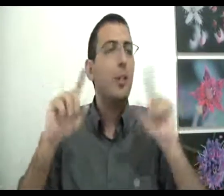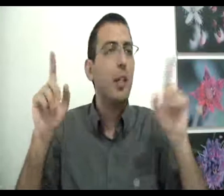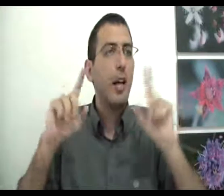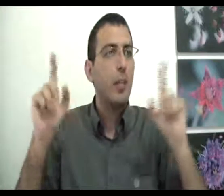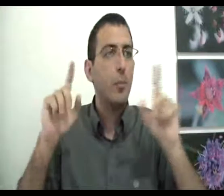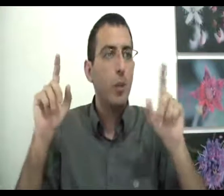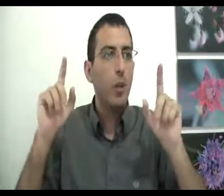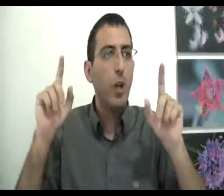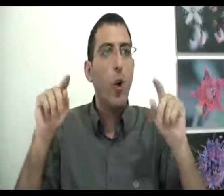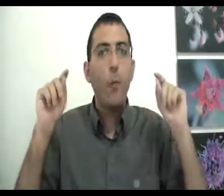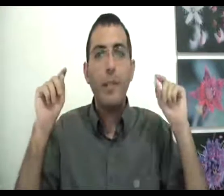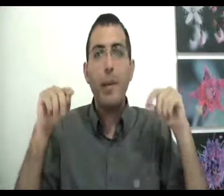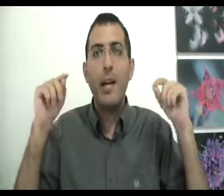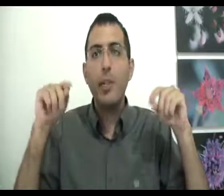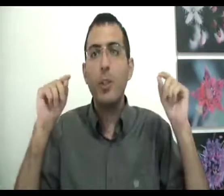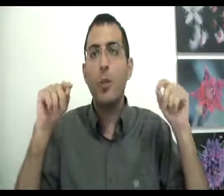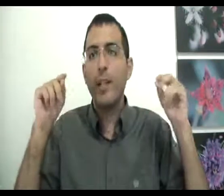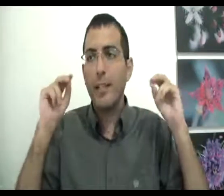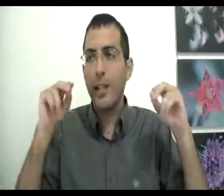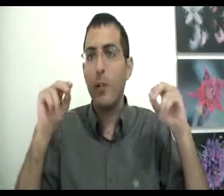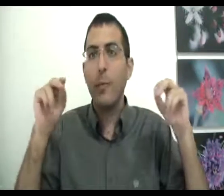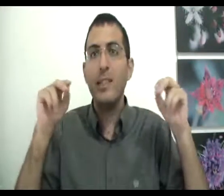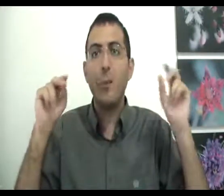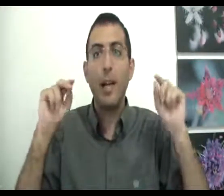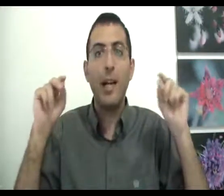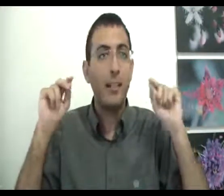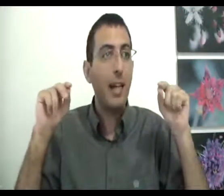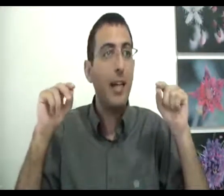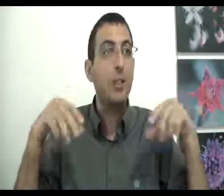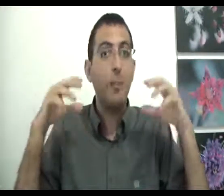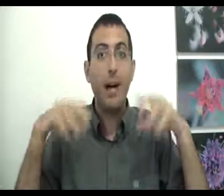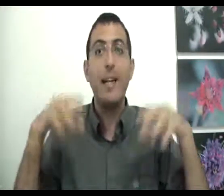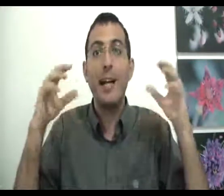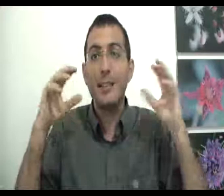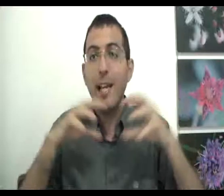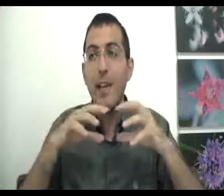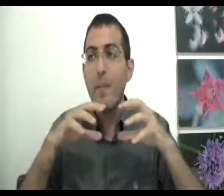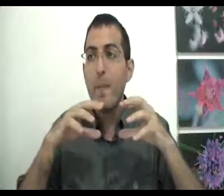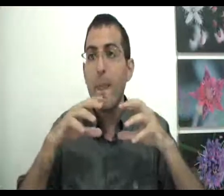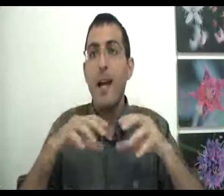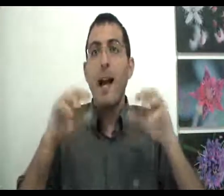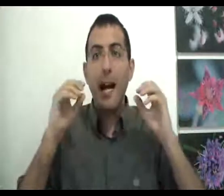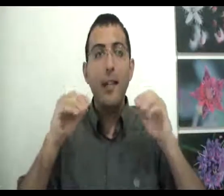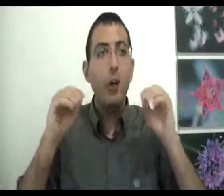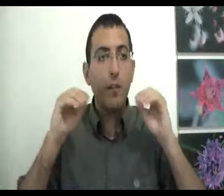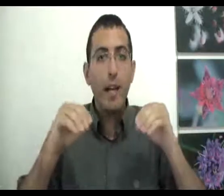שקרה אתמול, הוא מדבר על מה שקורה כרגע. בעצם אומר לך אתה יודע לך שברגע הזה אני חווה